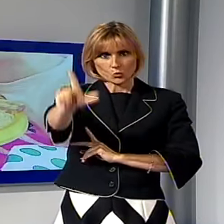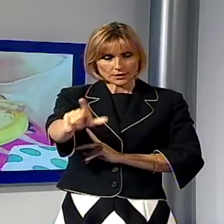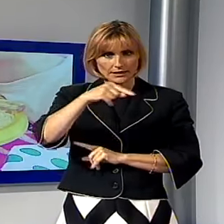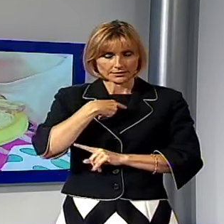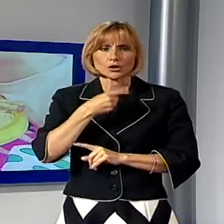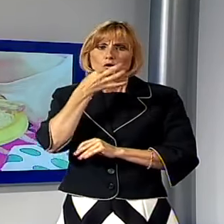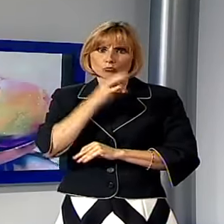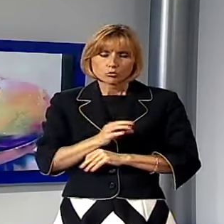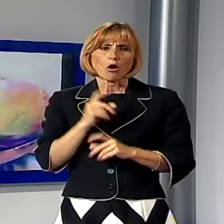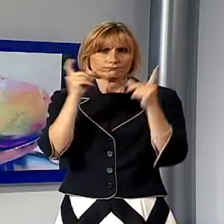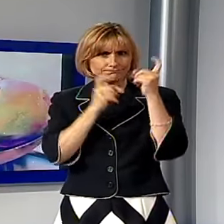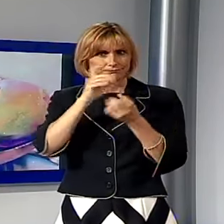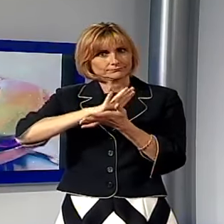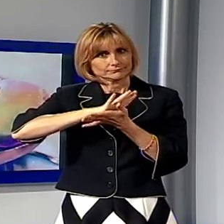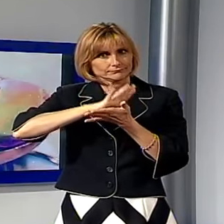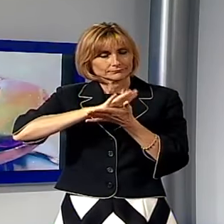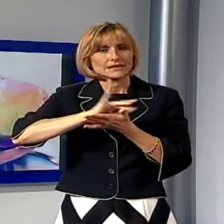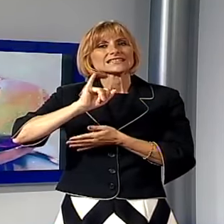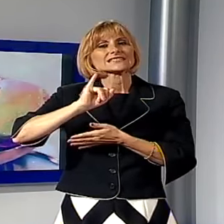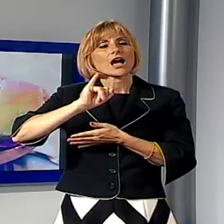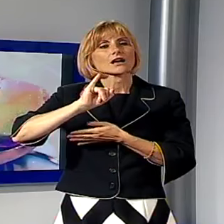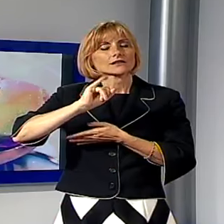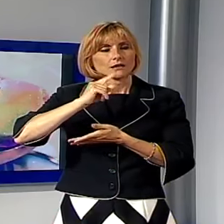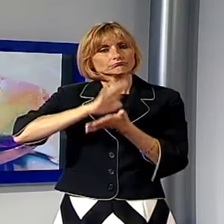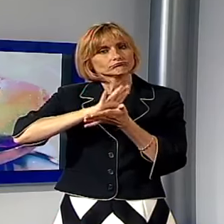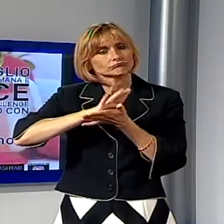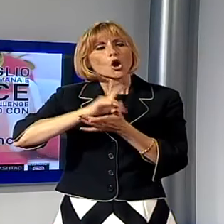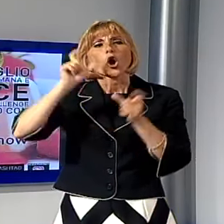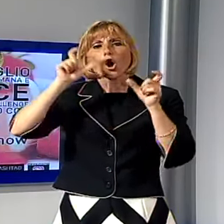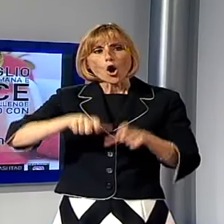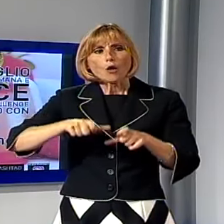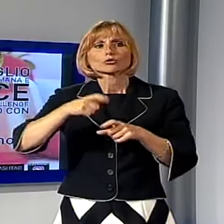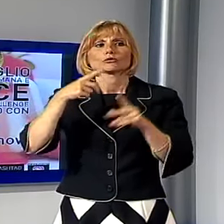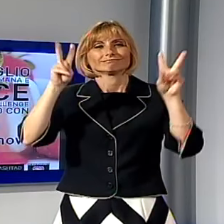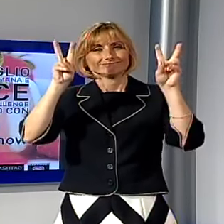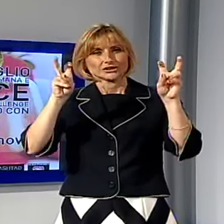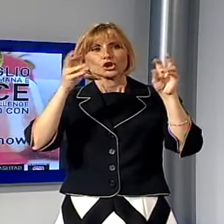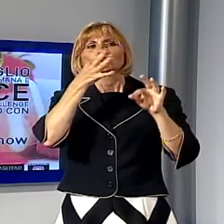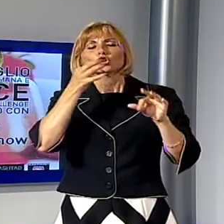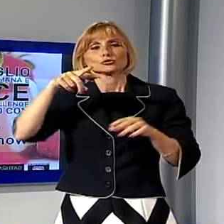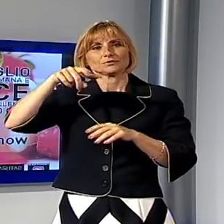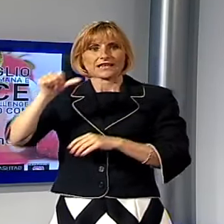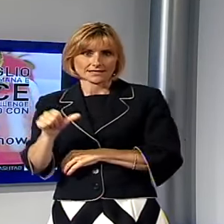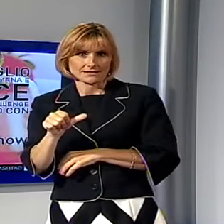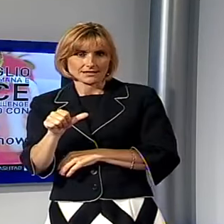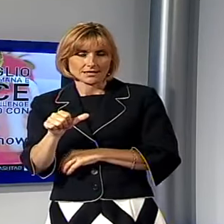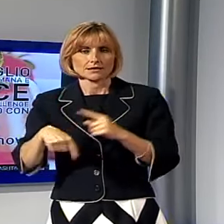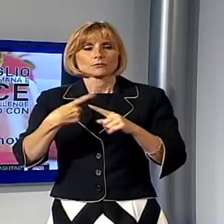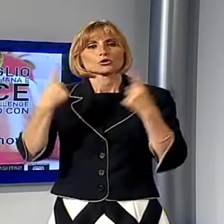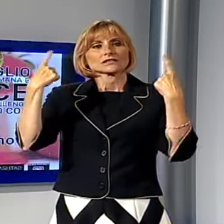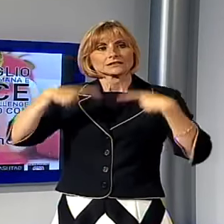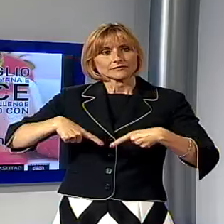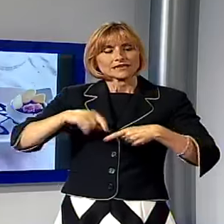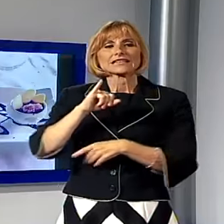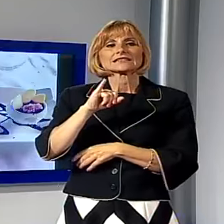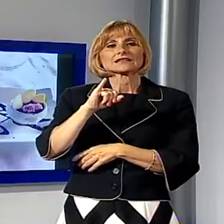postare su Instagram le proprie foto obbligatoriamente usando l'hashtag dolce IPS e quello della sfida Instant